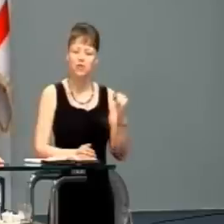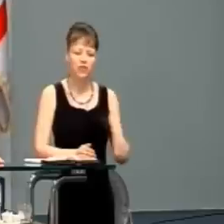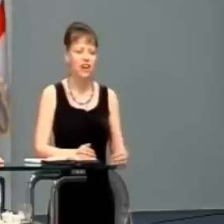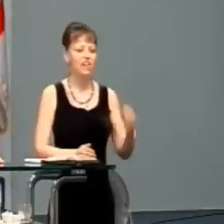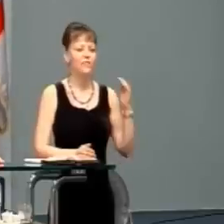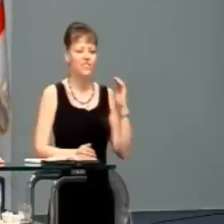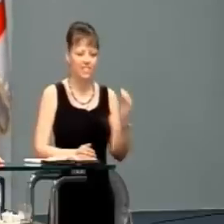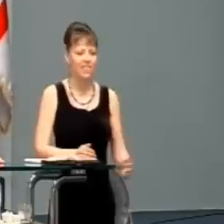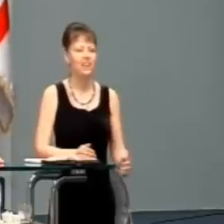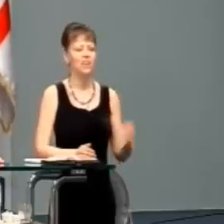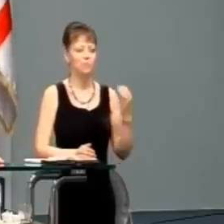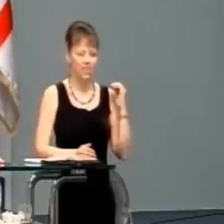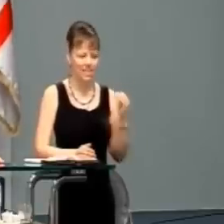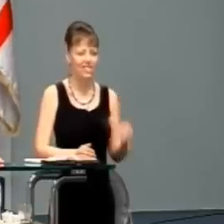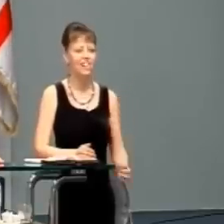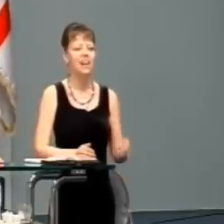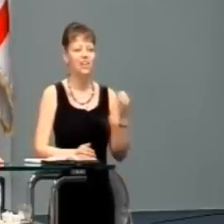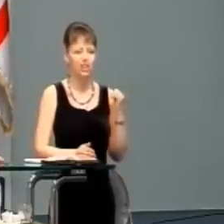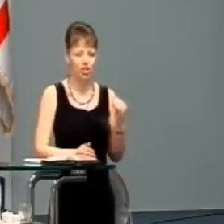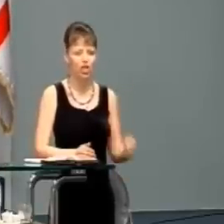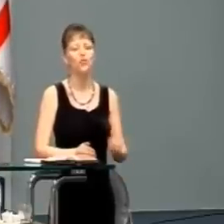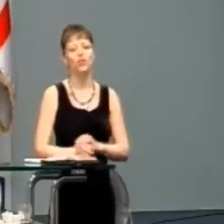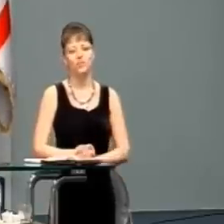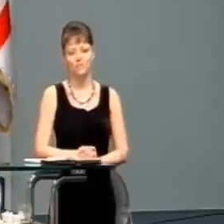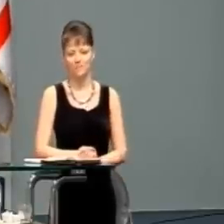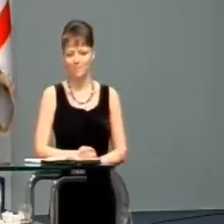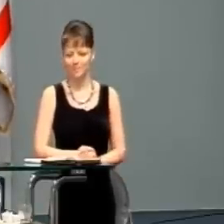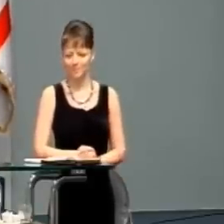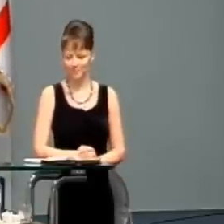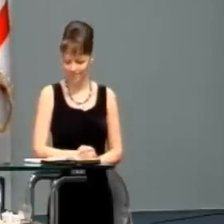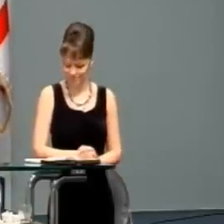Nezabúdaj na žiadne jeho dobrodenia.